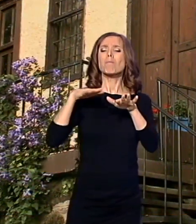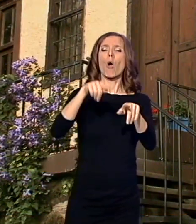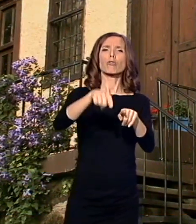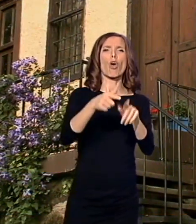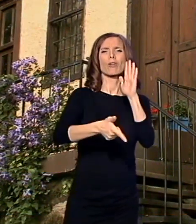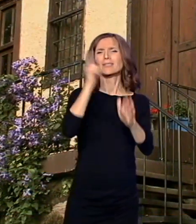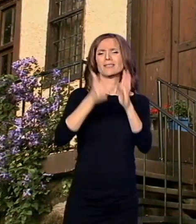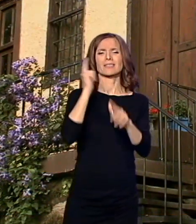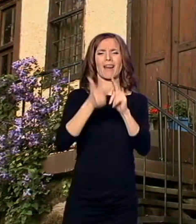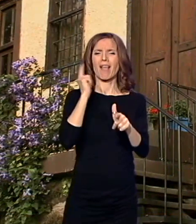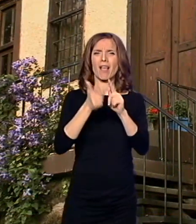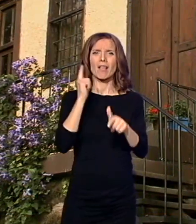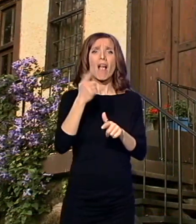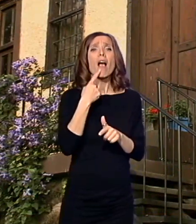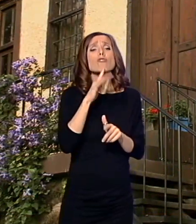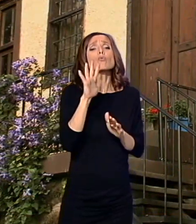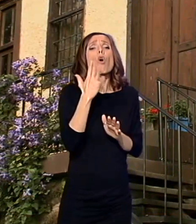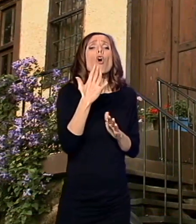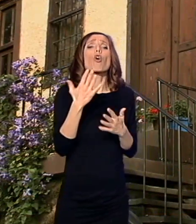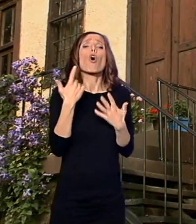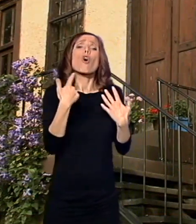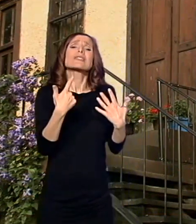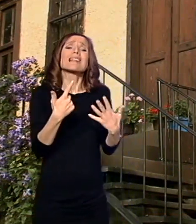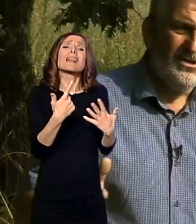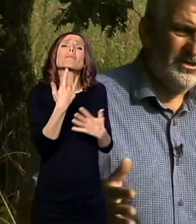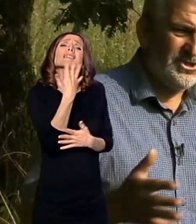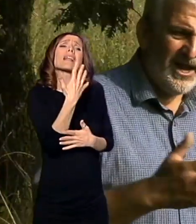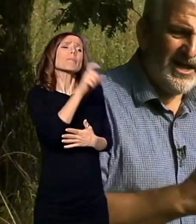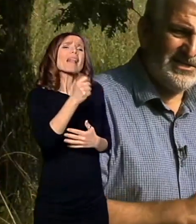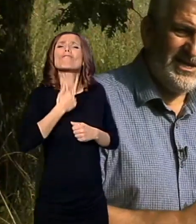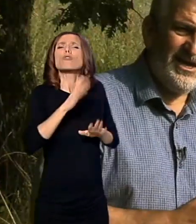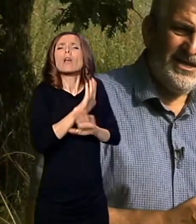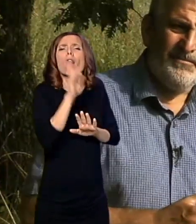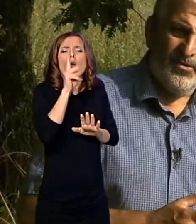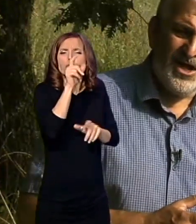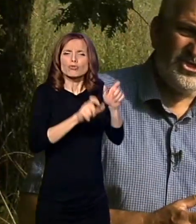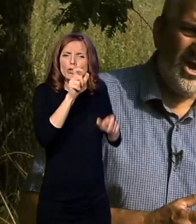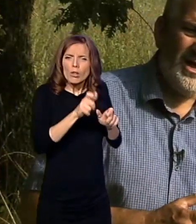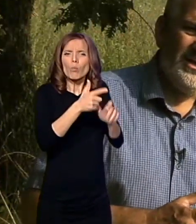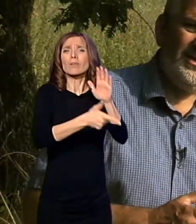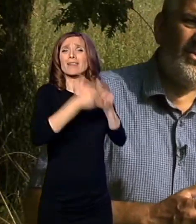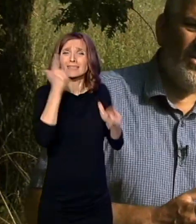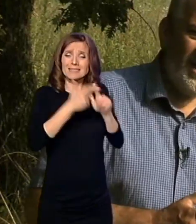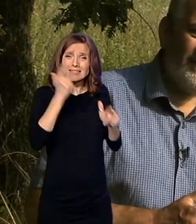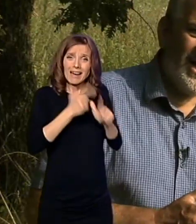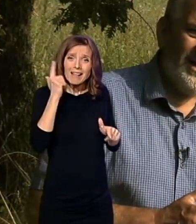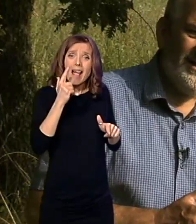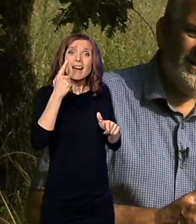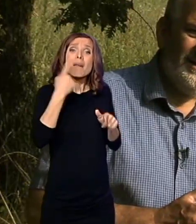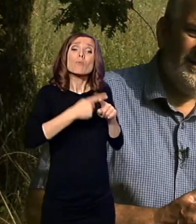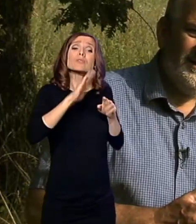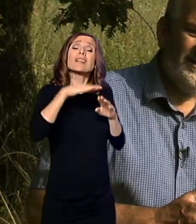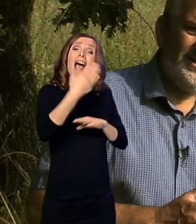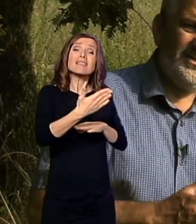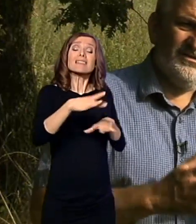75 civila bilo streljano. Čak kasnije je pronađena i kolevka,